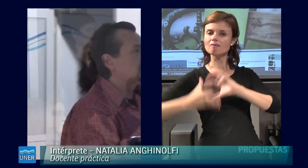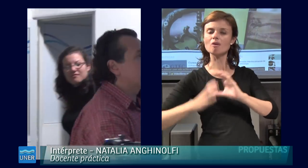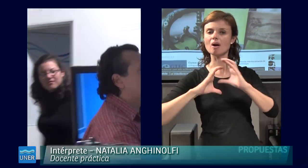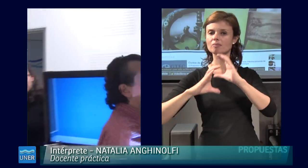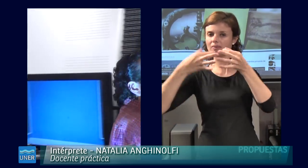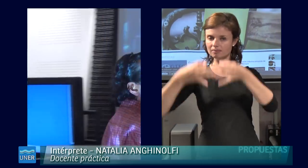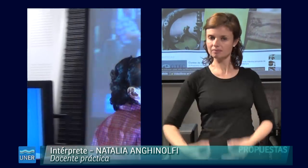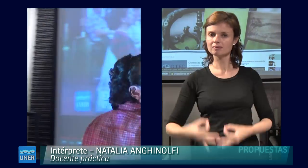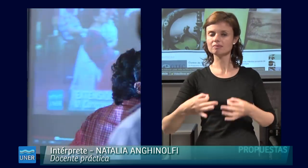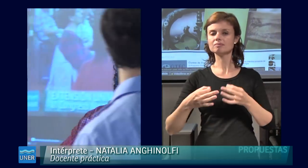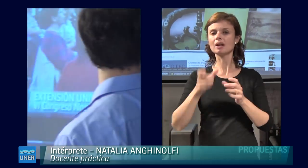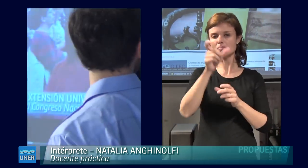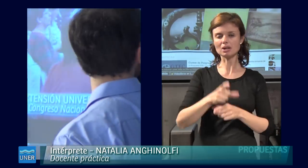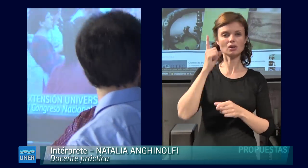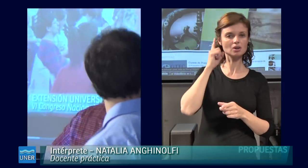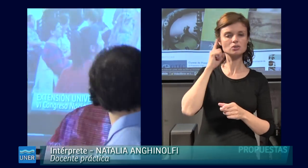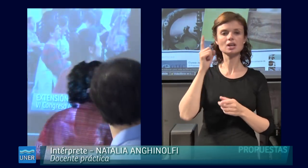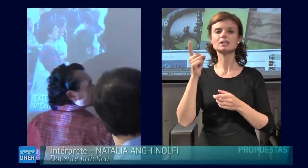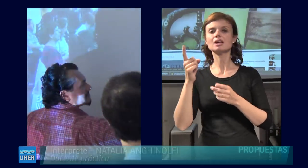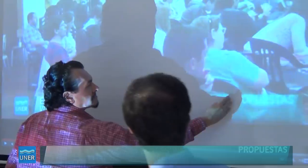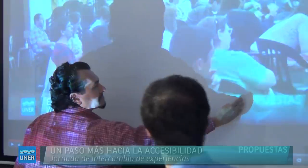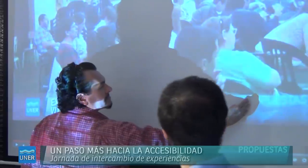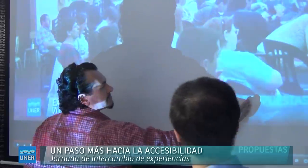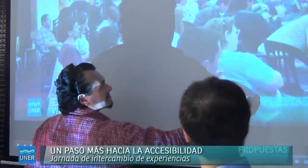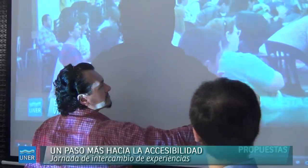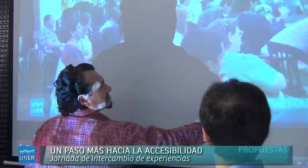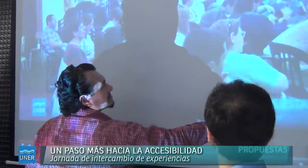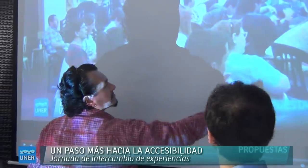comunicación efectiva entre los oyentes los y los sordos.